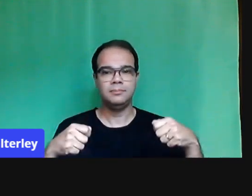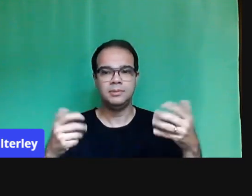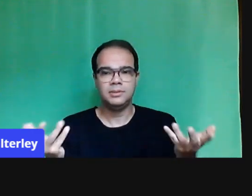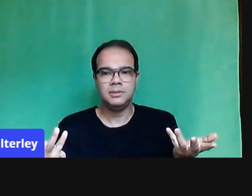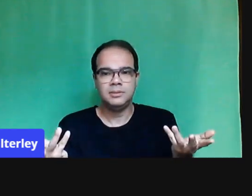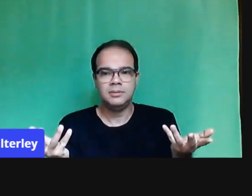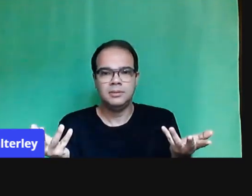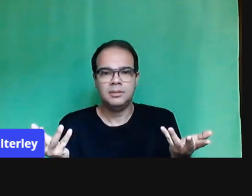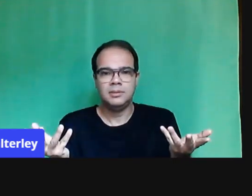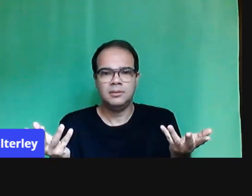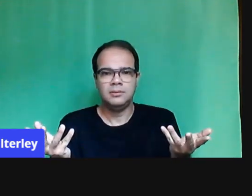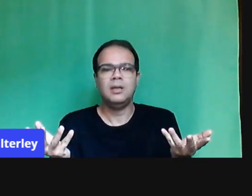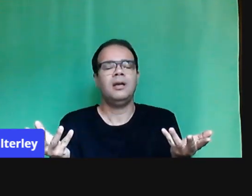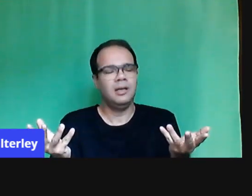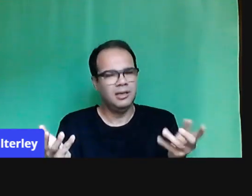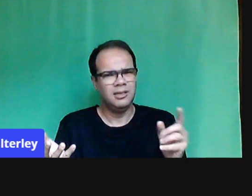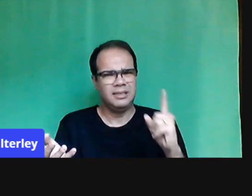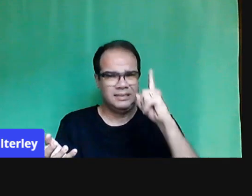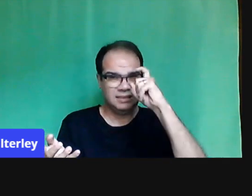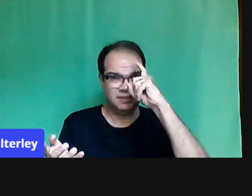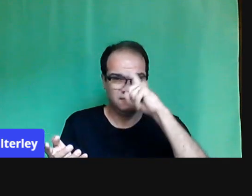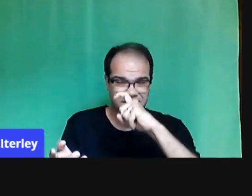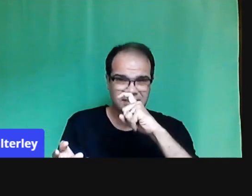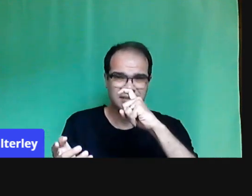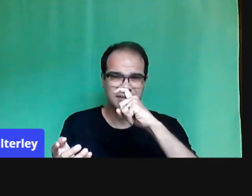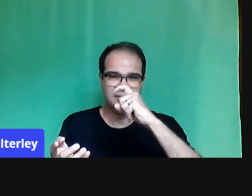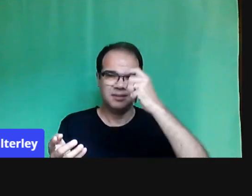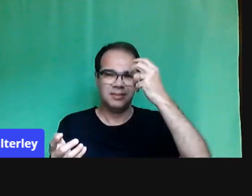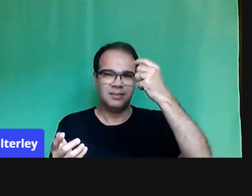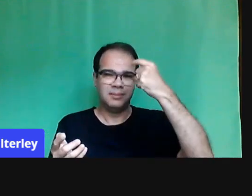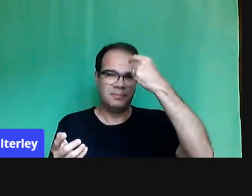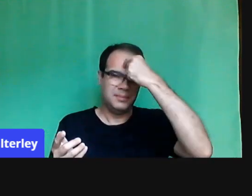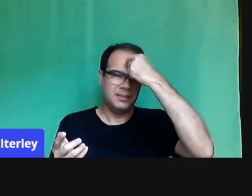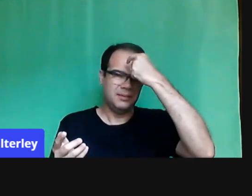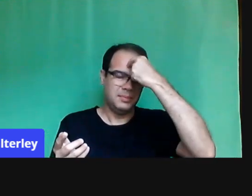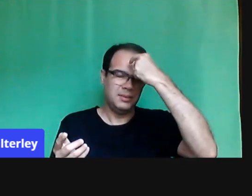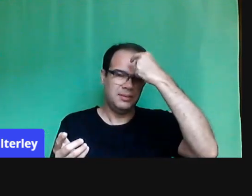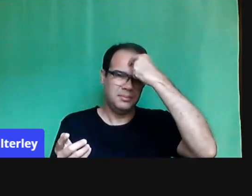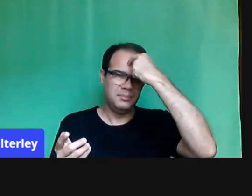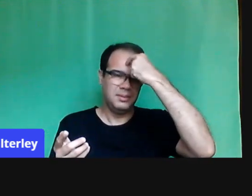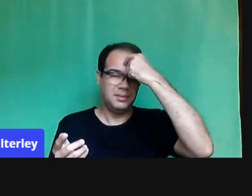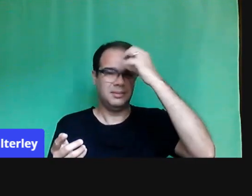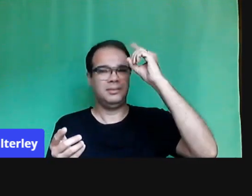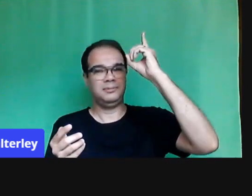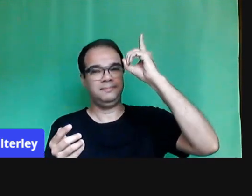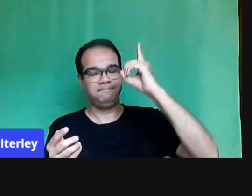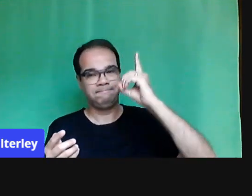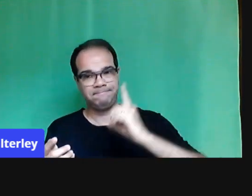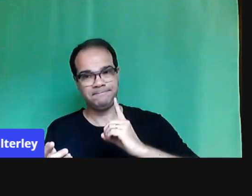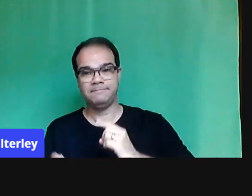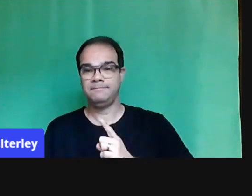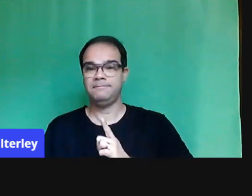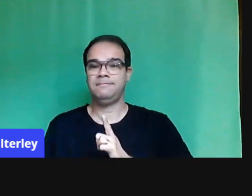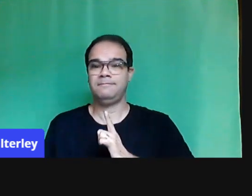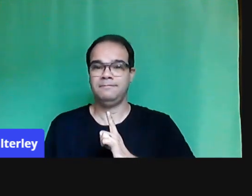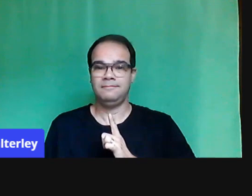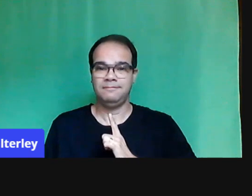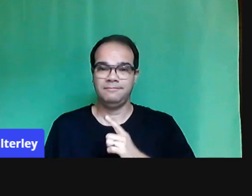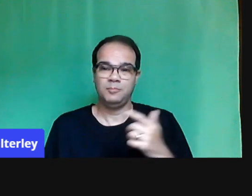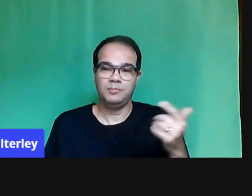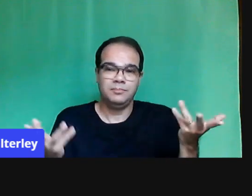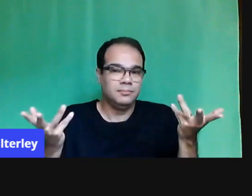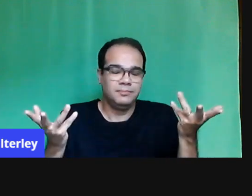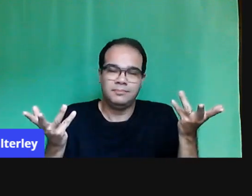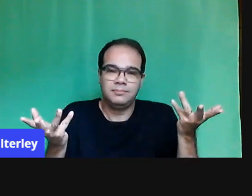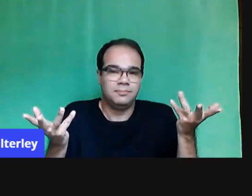mil problemas psicológicos muitas vezes, precisamos buscar amparo para lidar com esses problemas.